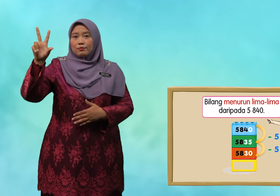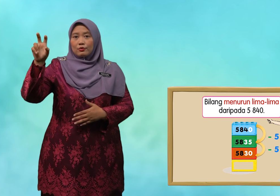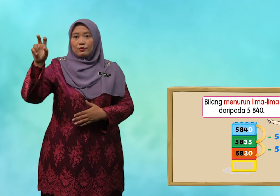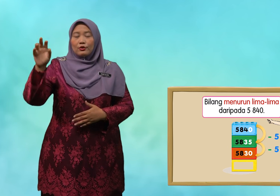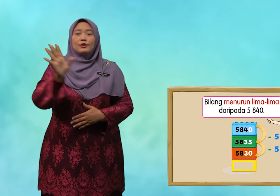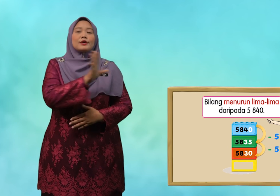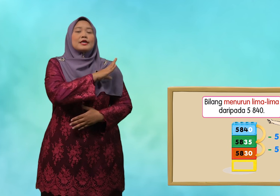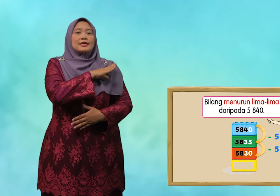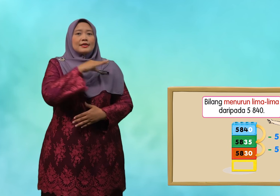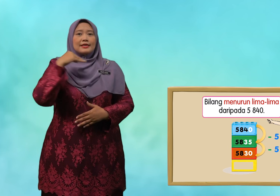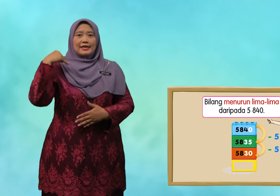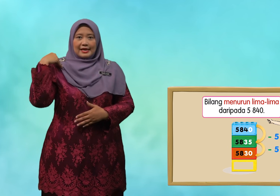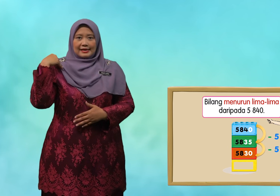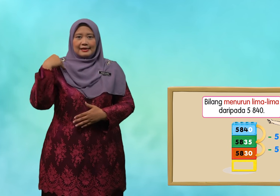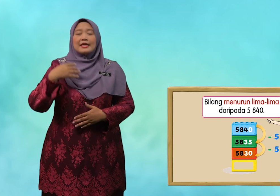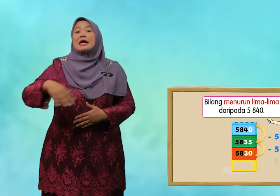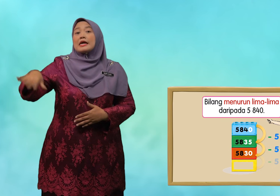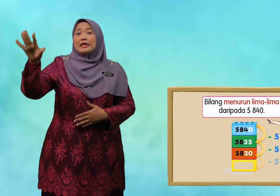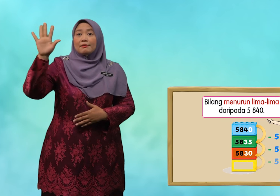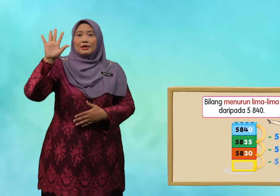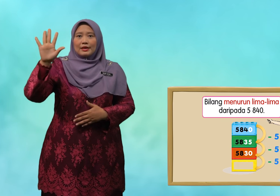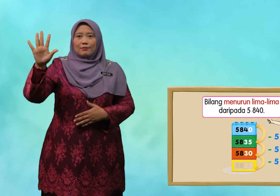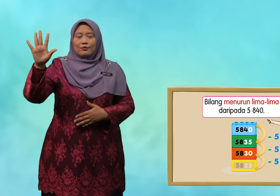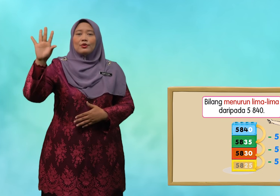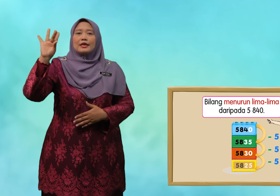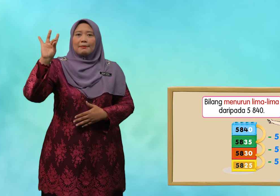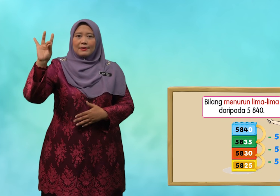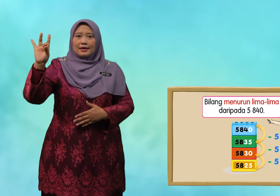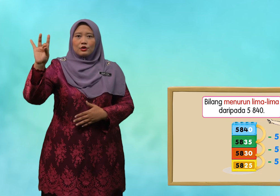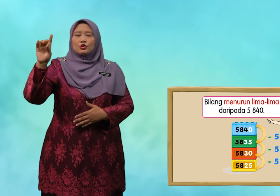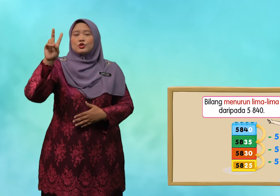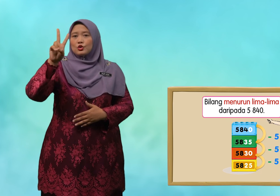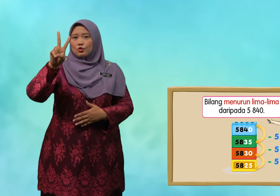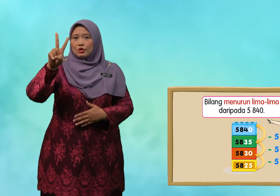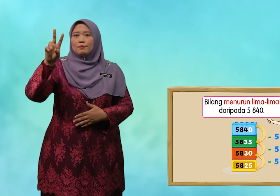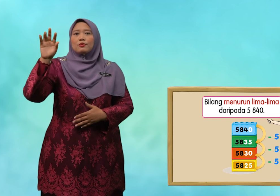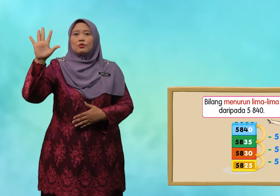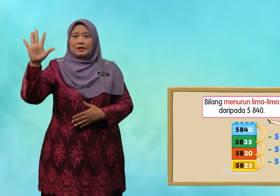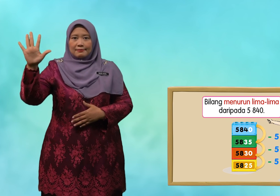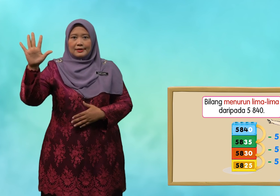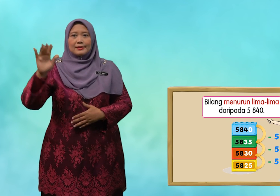puluh dan lima ribu lapan ratus dua puluh lima